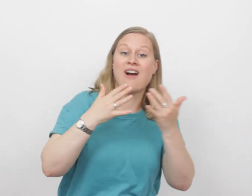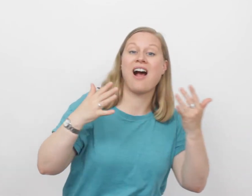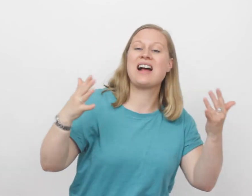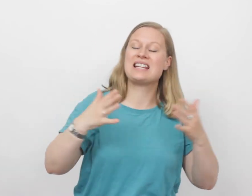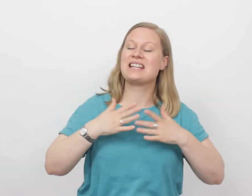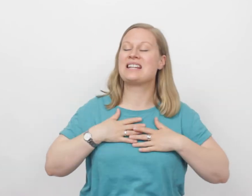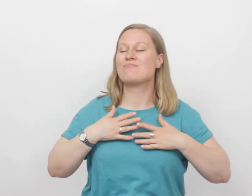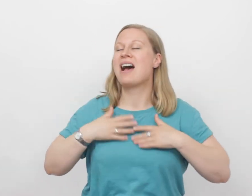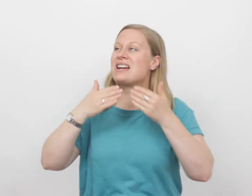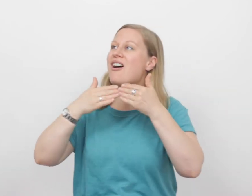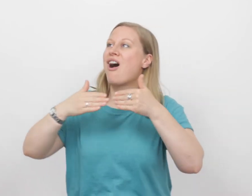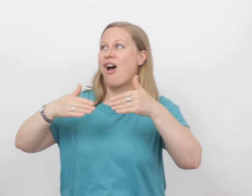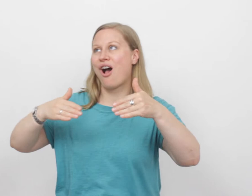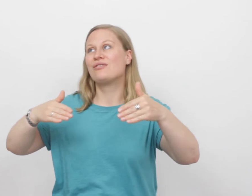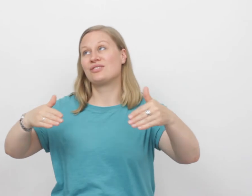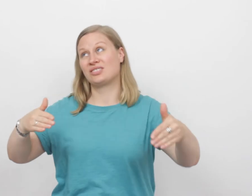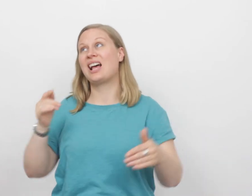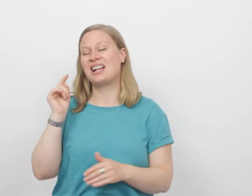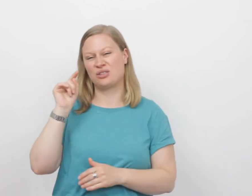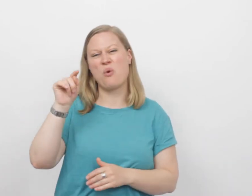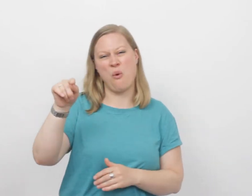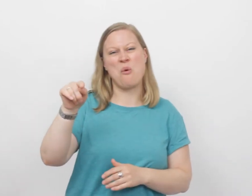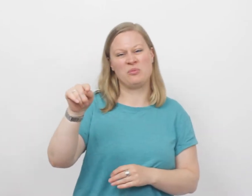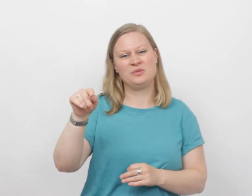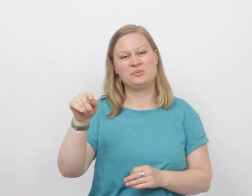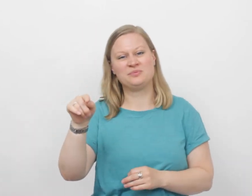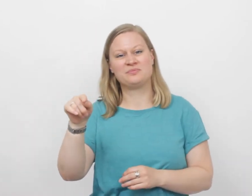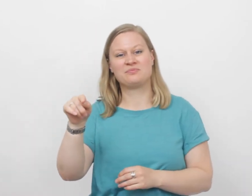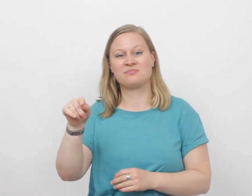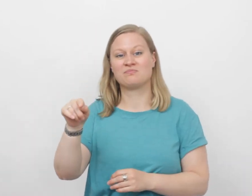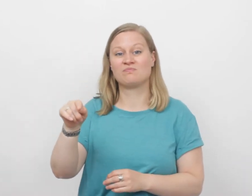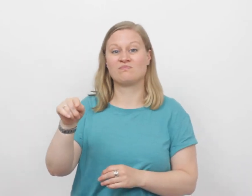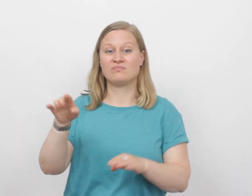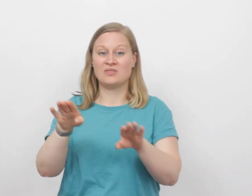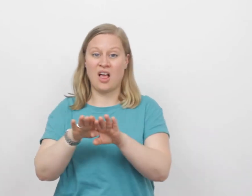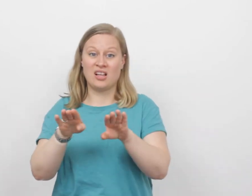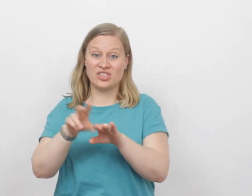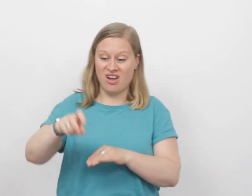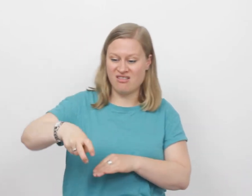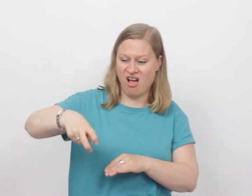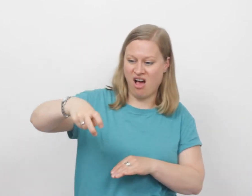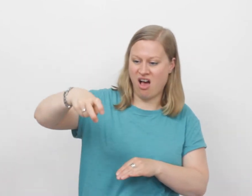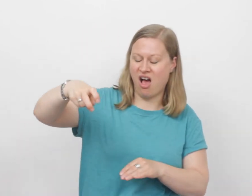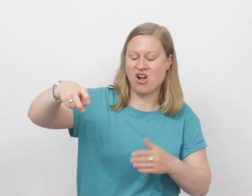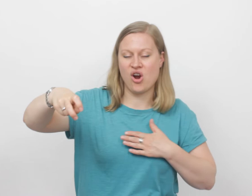wanneer mijn afscheid komt Als een anker